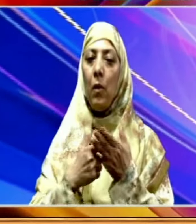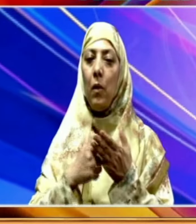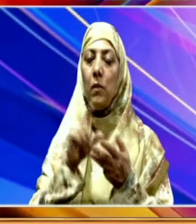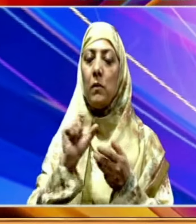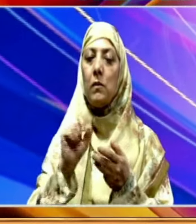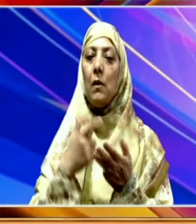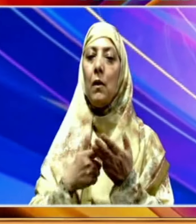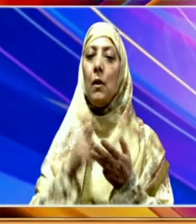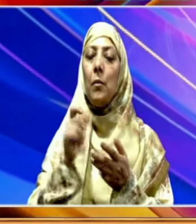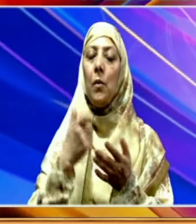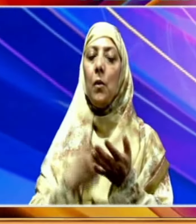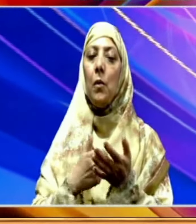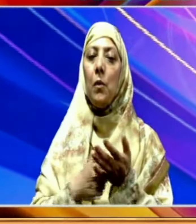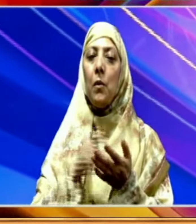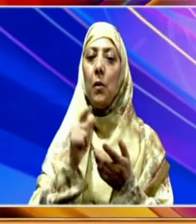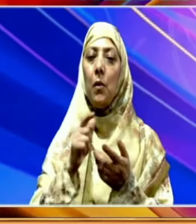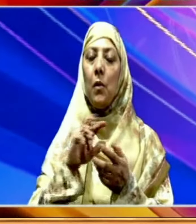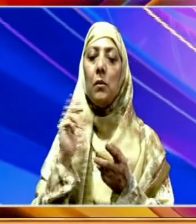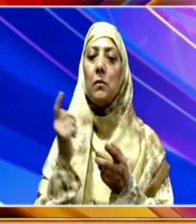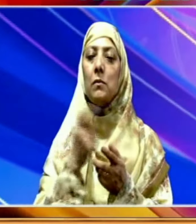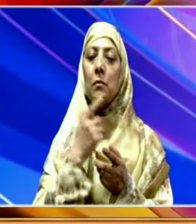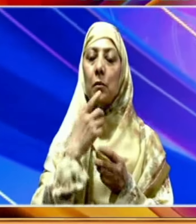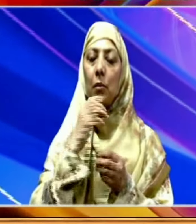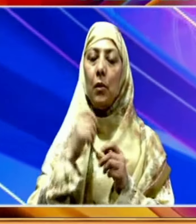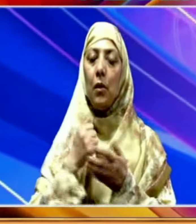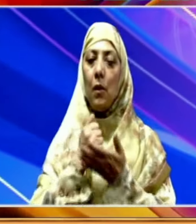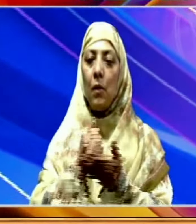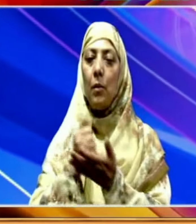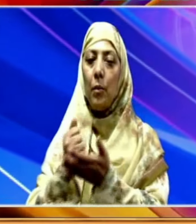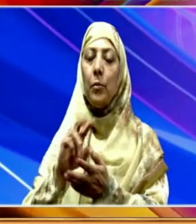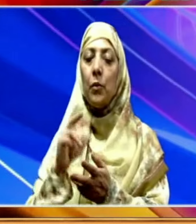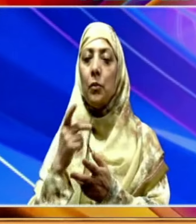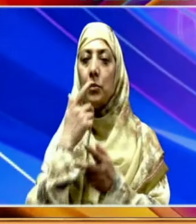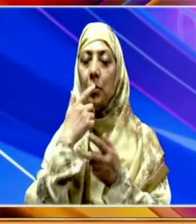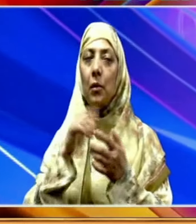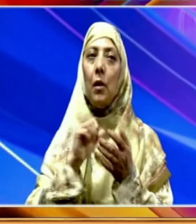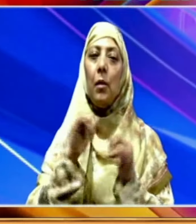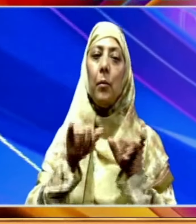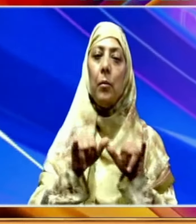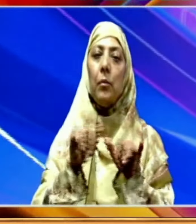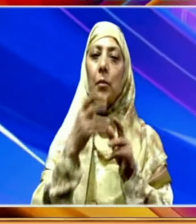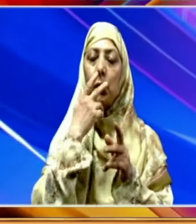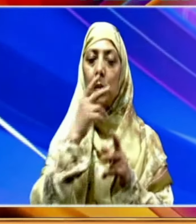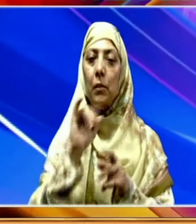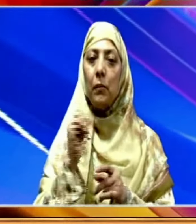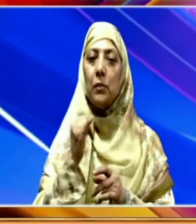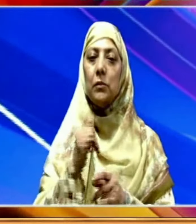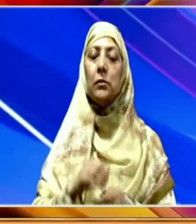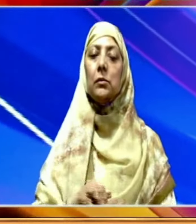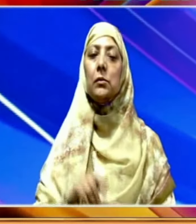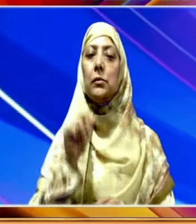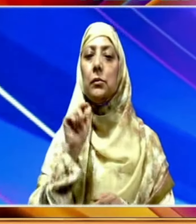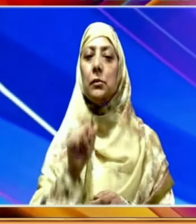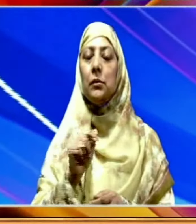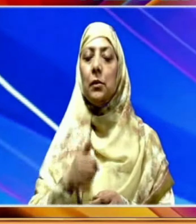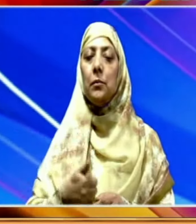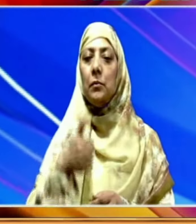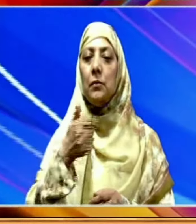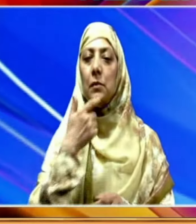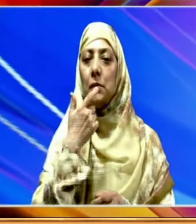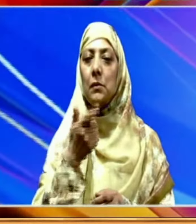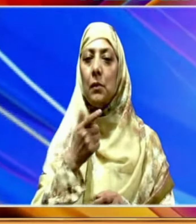یقینی بنانے کے لیے تمام سہولیات اور بنیادی دھانچے کا تفصیلی جائزہ لیا مشیر مصوف نے